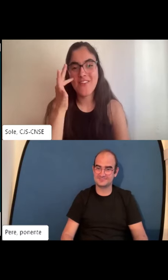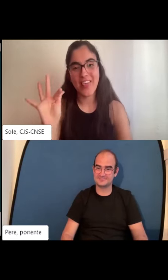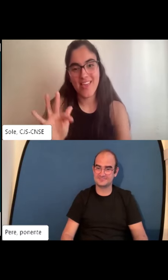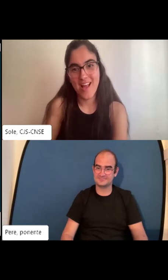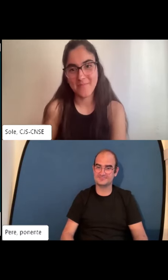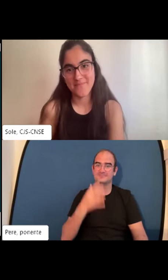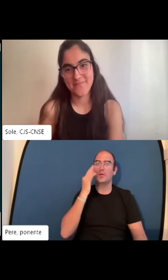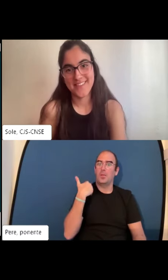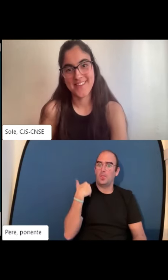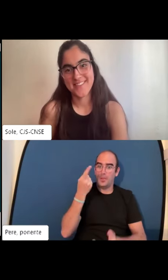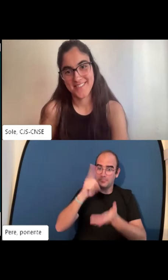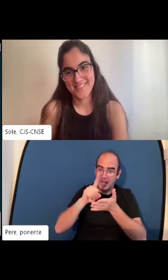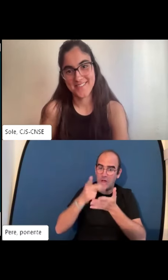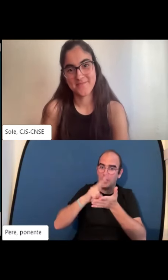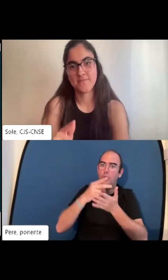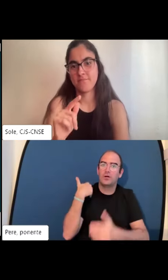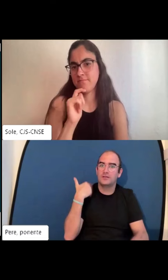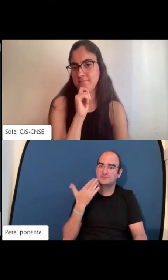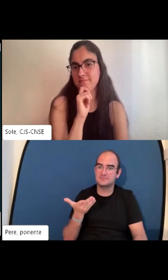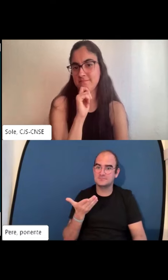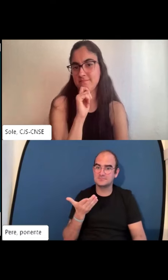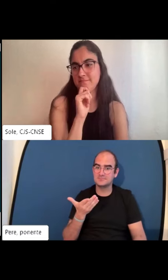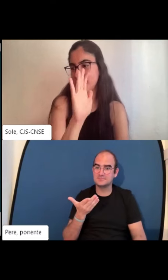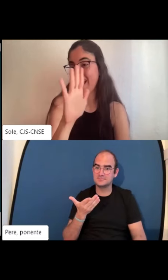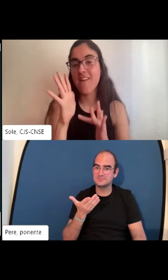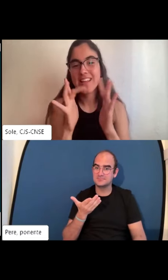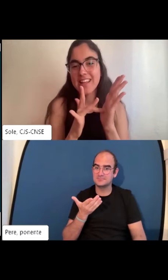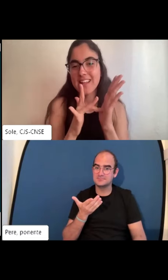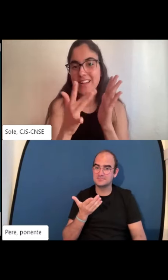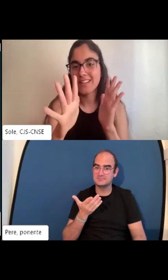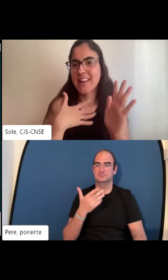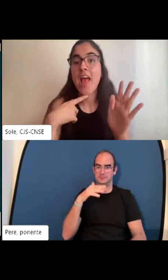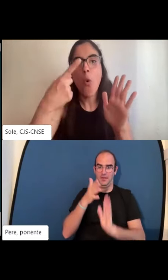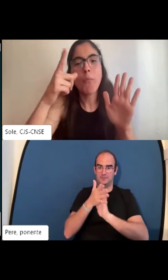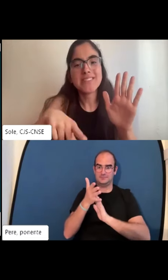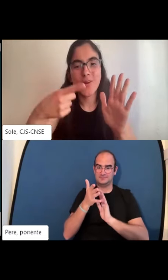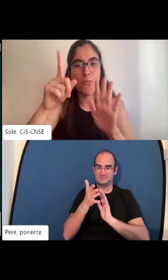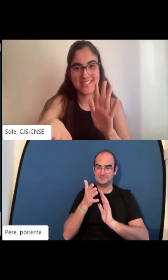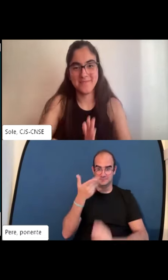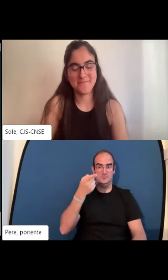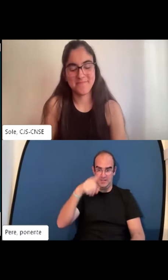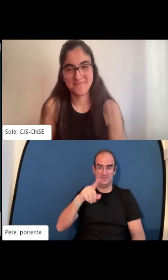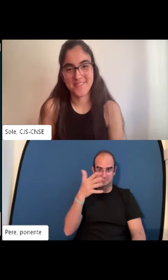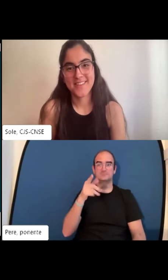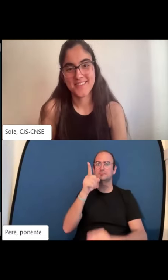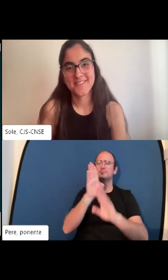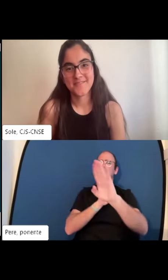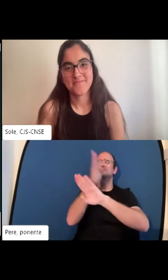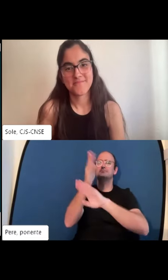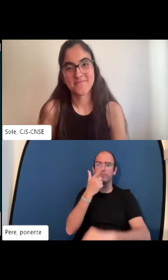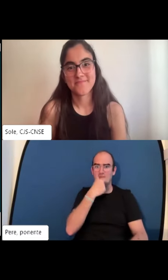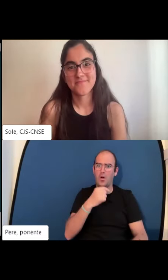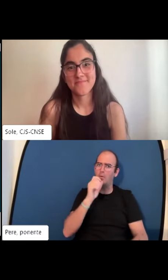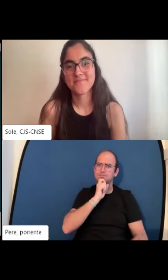has ido a Europa cuál es el último país que has visitado yo la última vez que he estado ha sido en Francia en el mes de abril y he estado